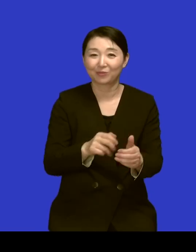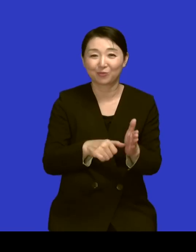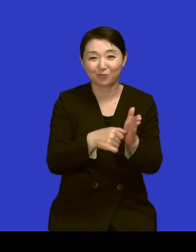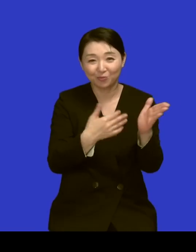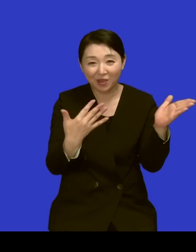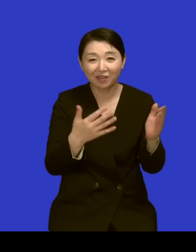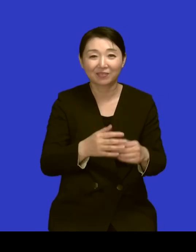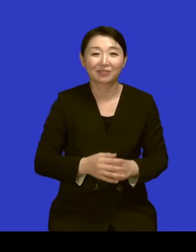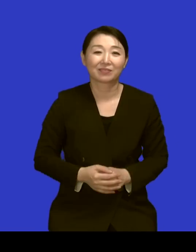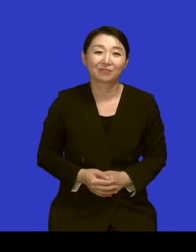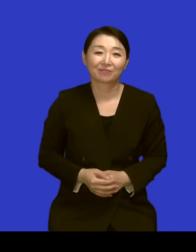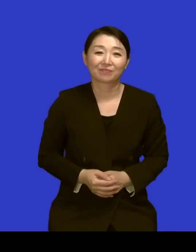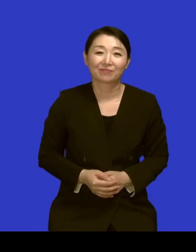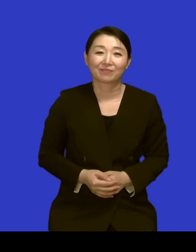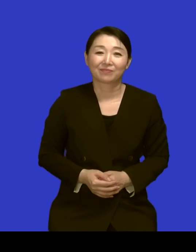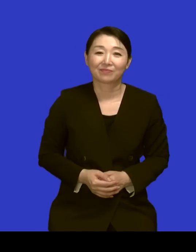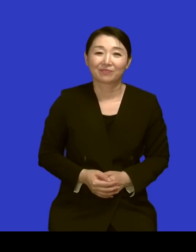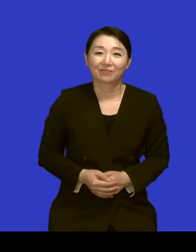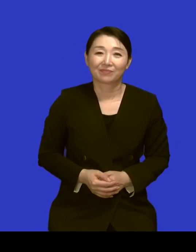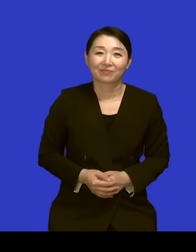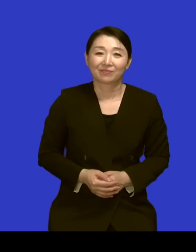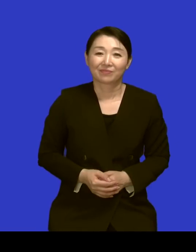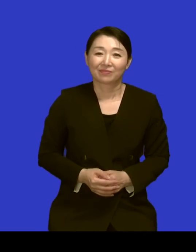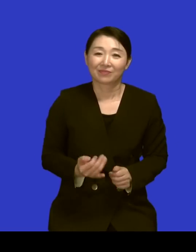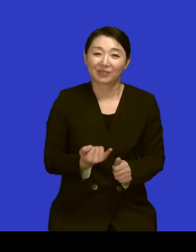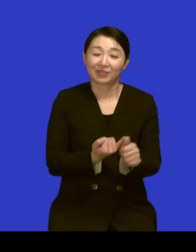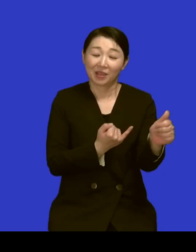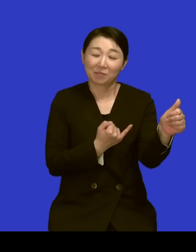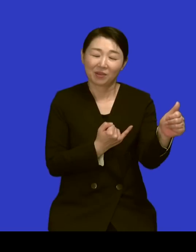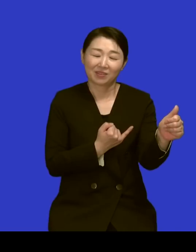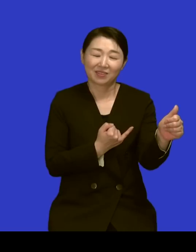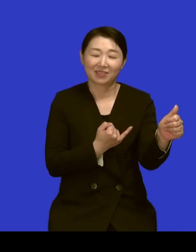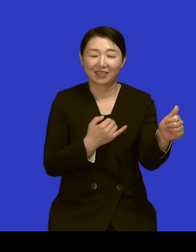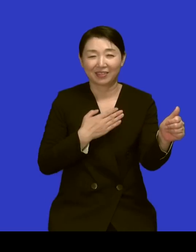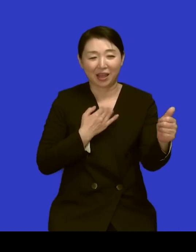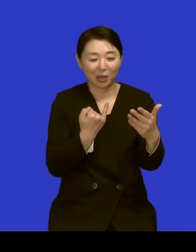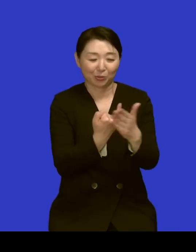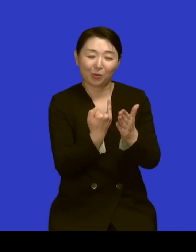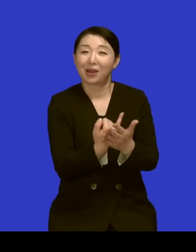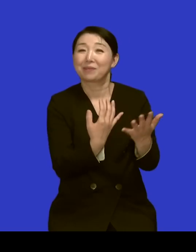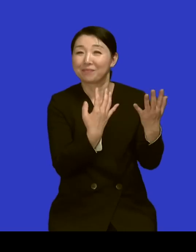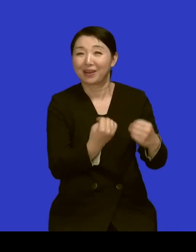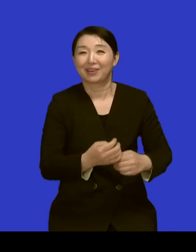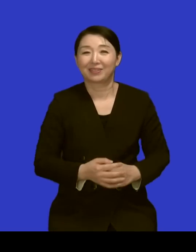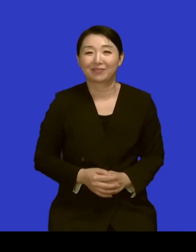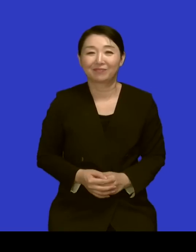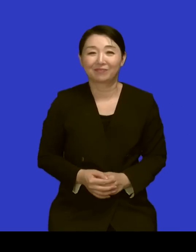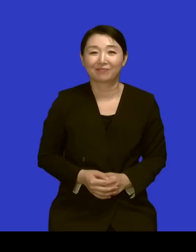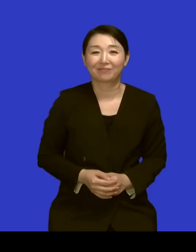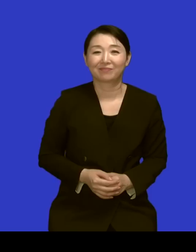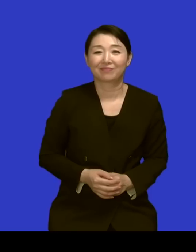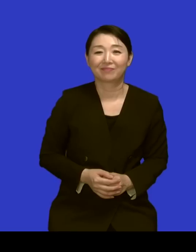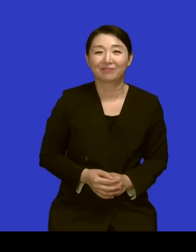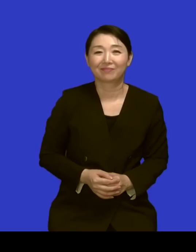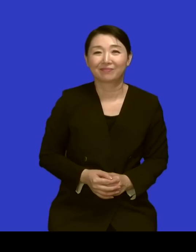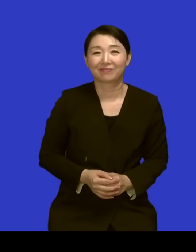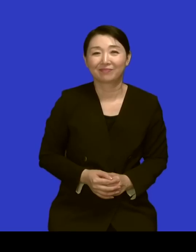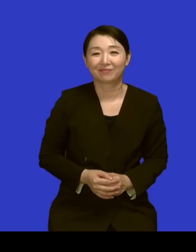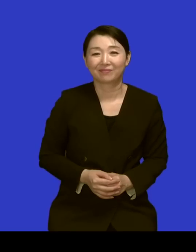남편이 이렇게 진짜 많이 밀어주세요 아 그래요 안 그러면 지금 남수단이